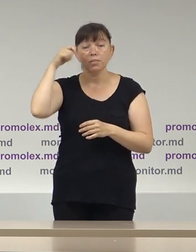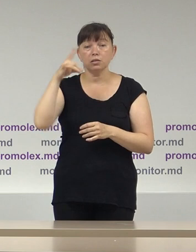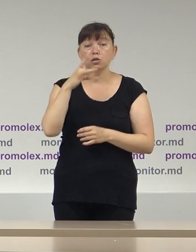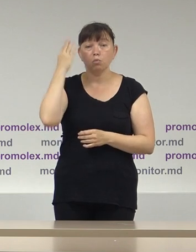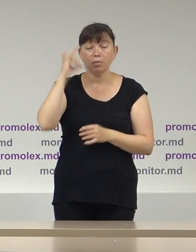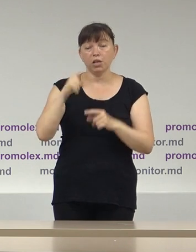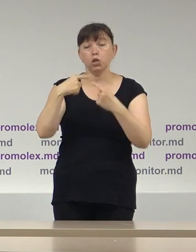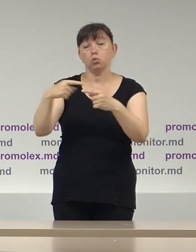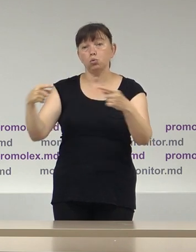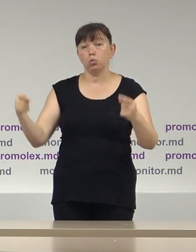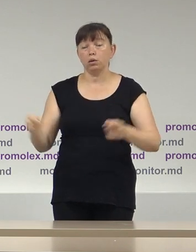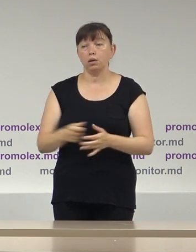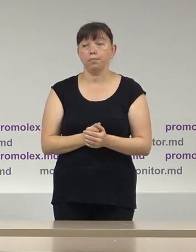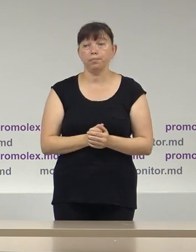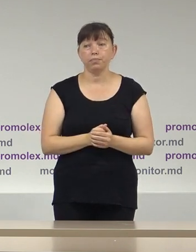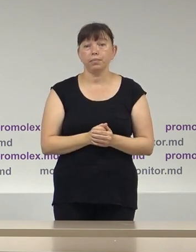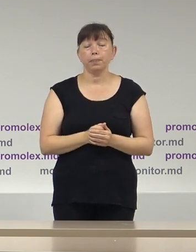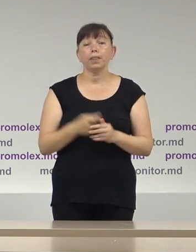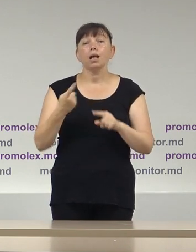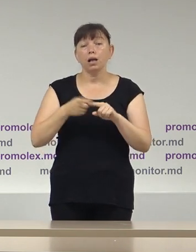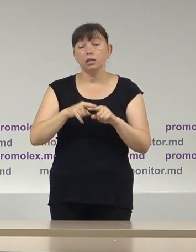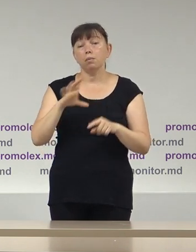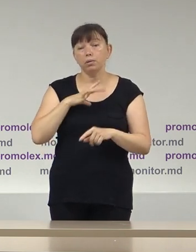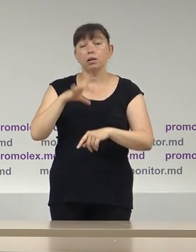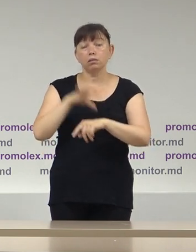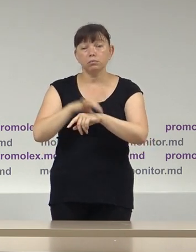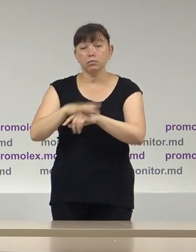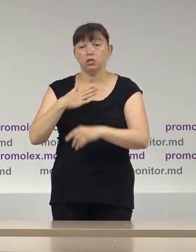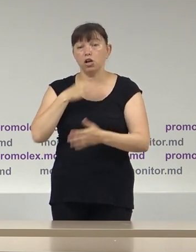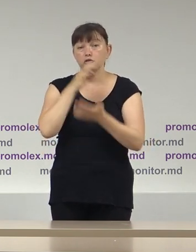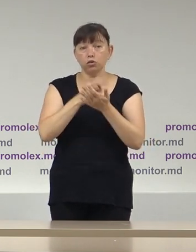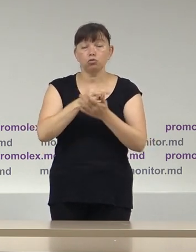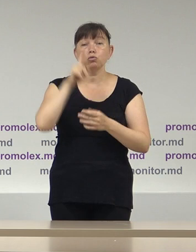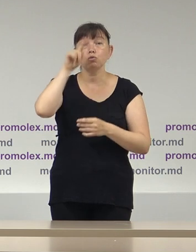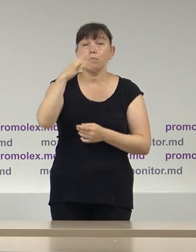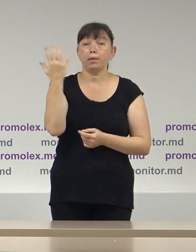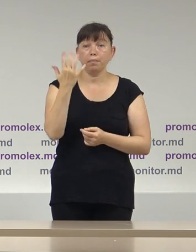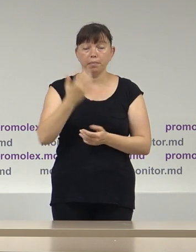alți politicieni. Acestea au fost constatările noastre din raportul numărul 5.